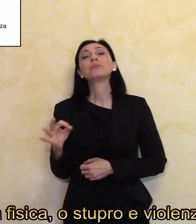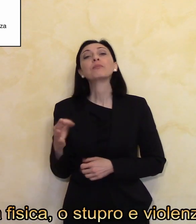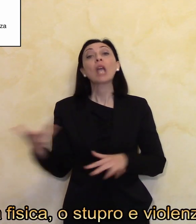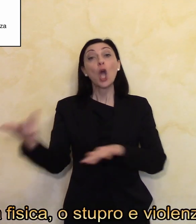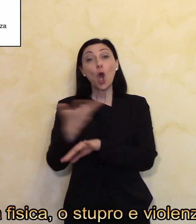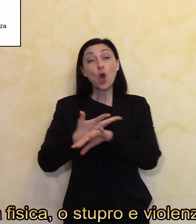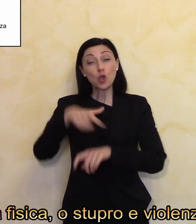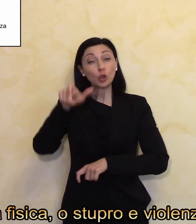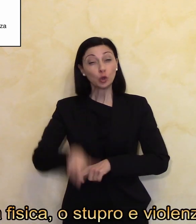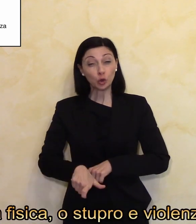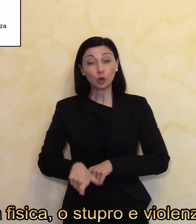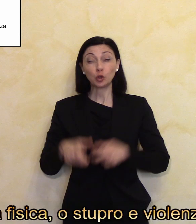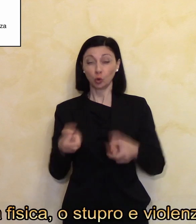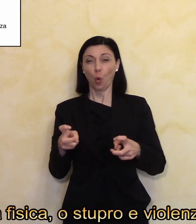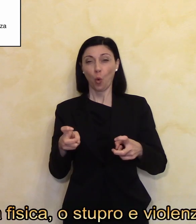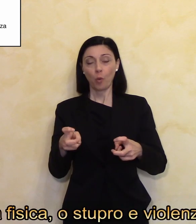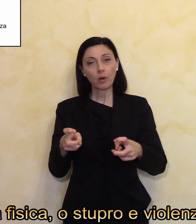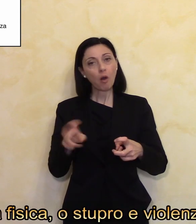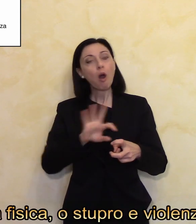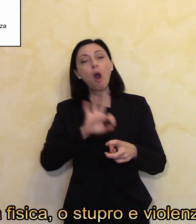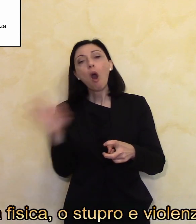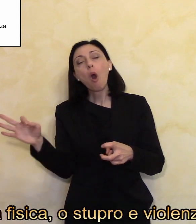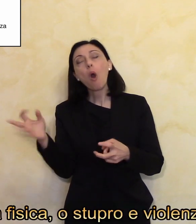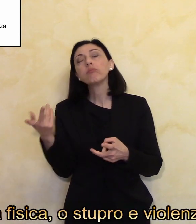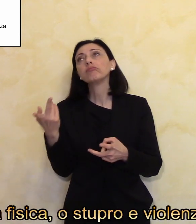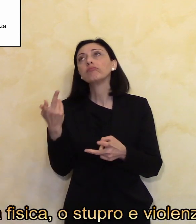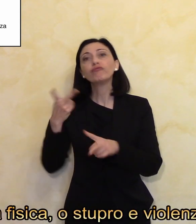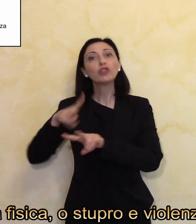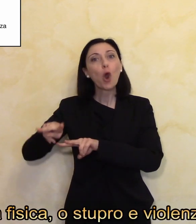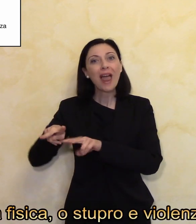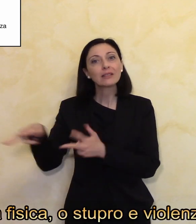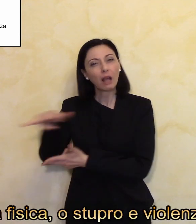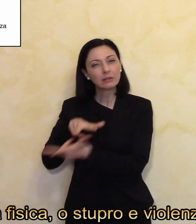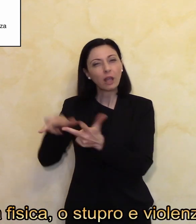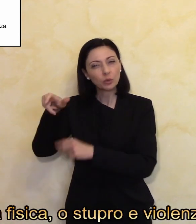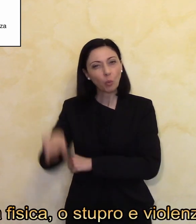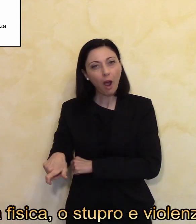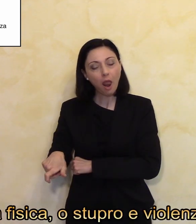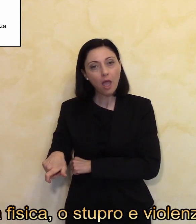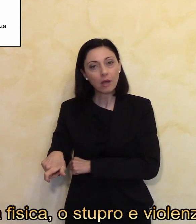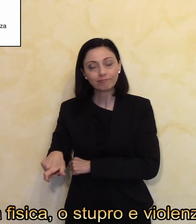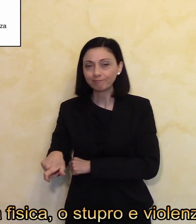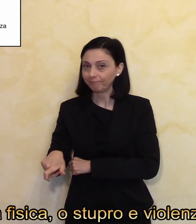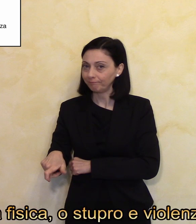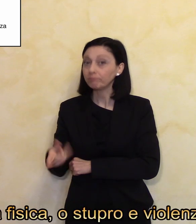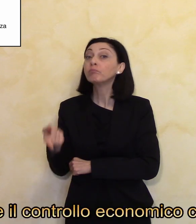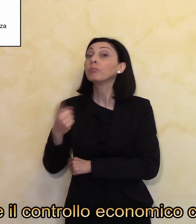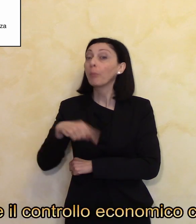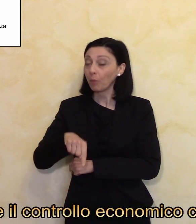e violenza sessuale, ma c'è anche